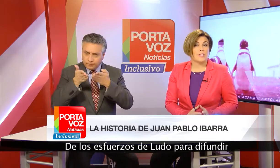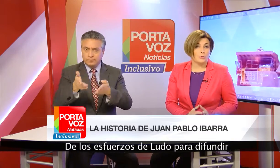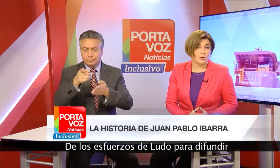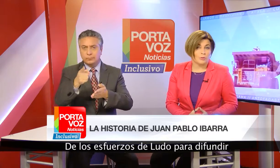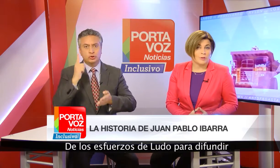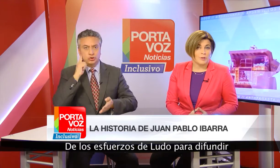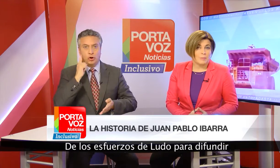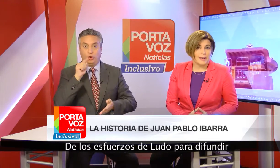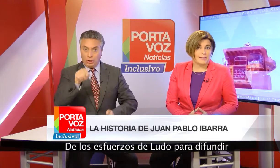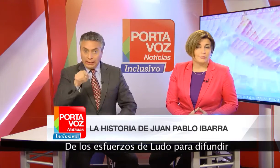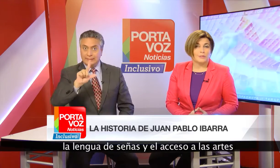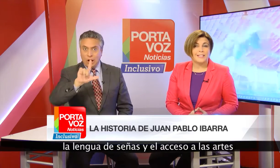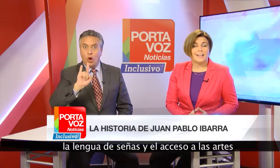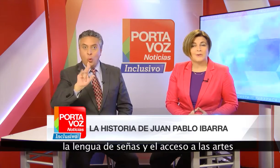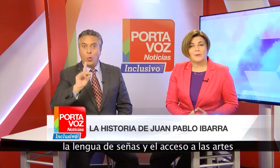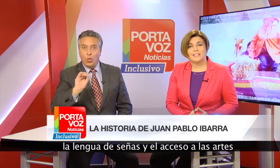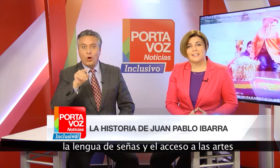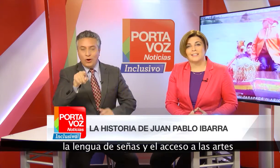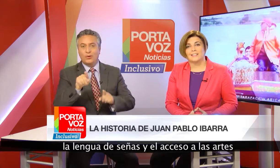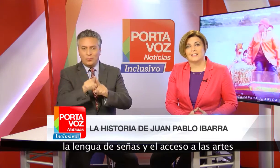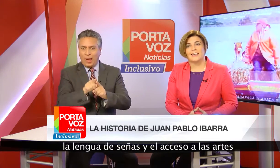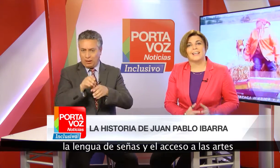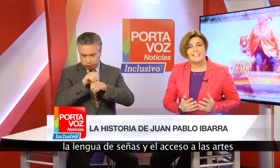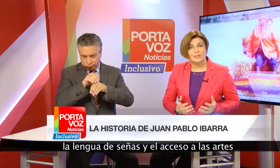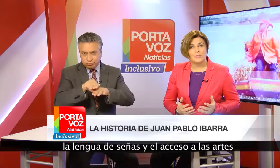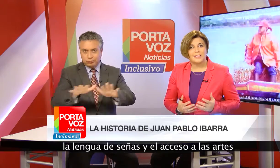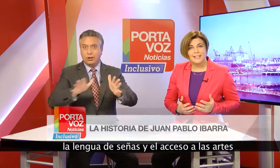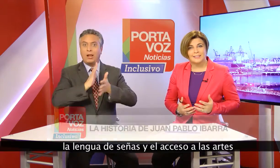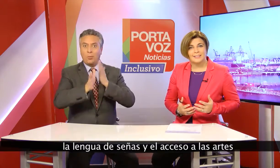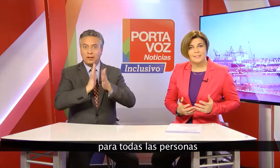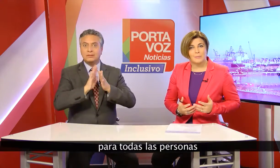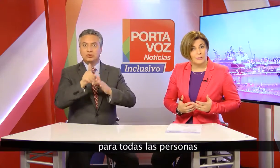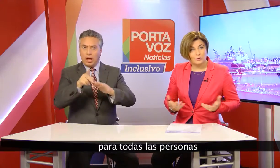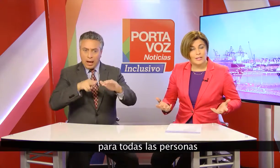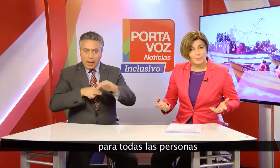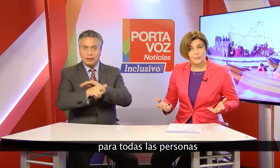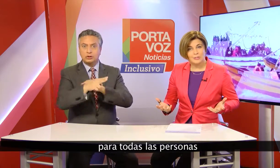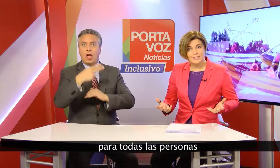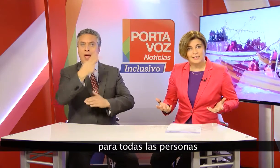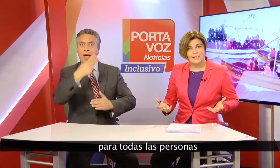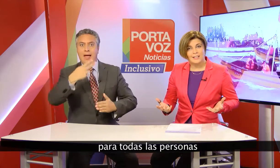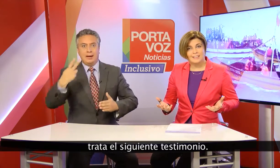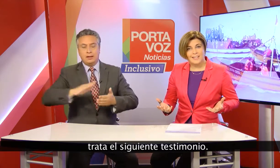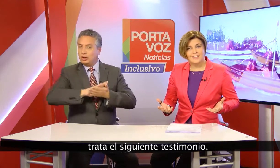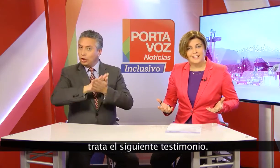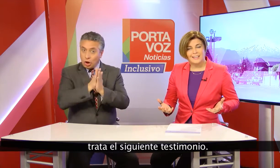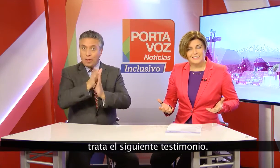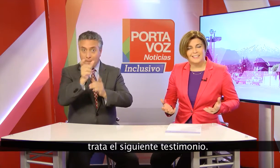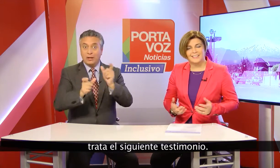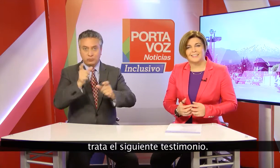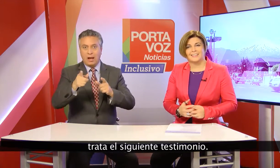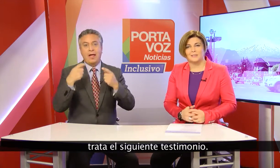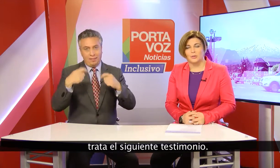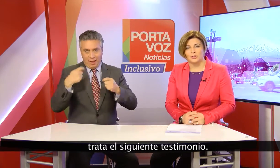Ludo para difundir la lengua de señas y el acceso a las artes para todas las personas trata el siguiente testimonio.